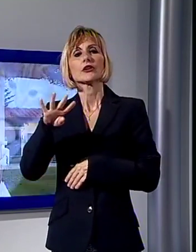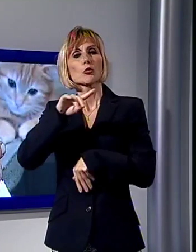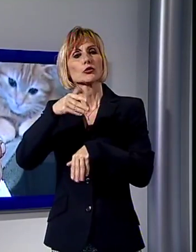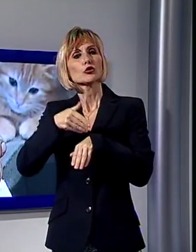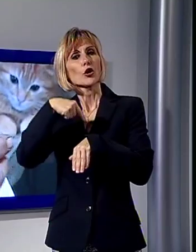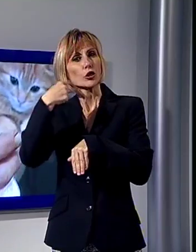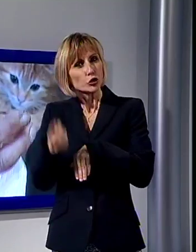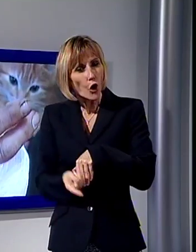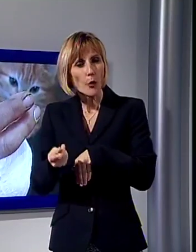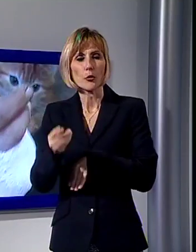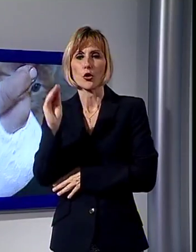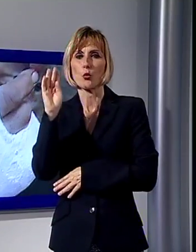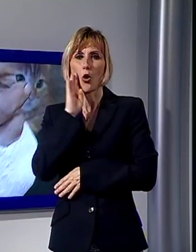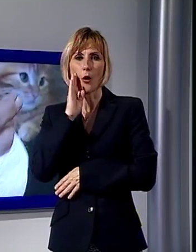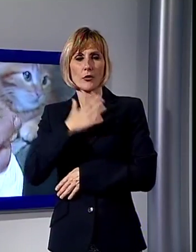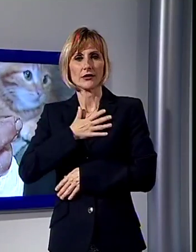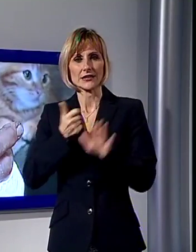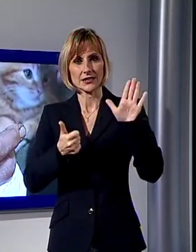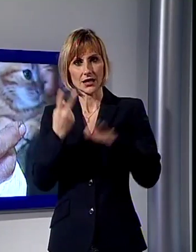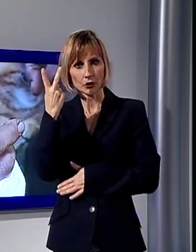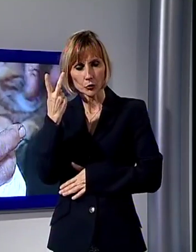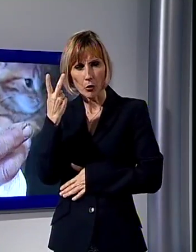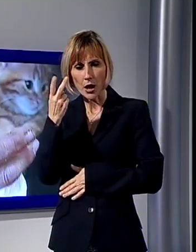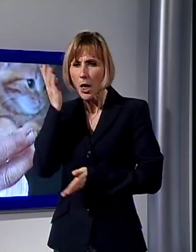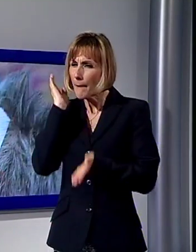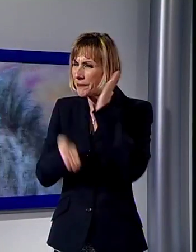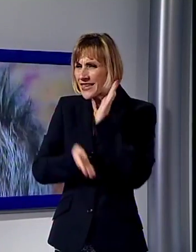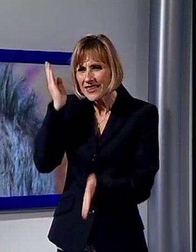con un 62enne della Piana, preso a sprangate e torturato dai due.